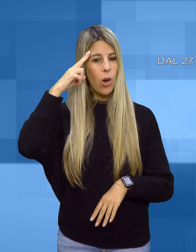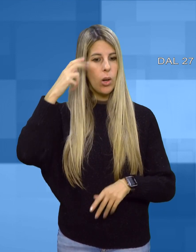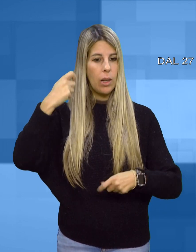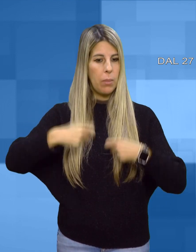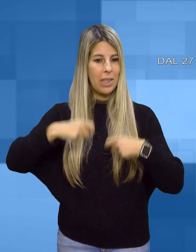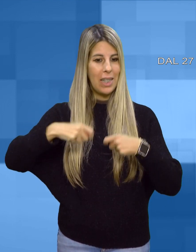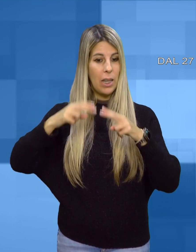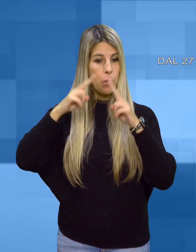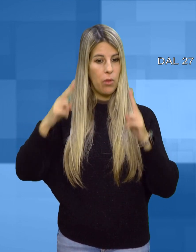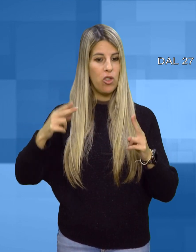e a tutela faunistica